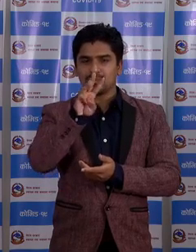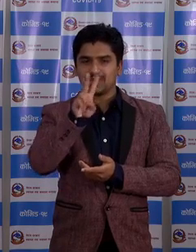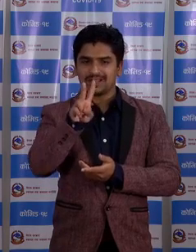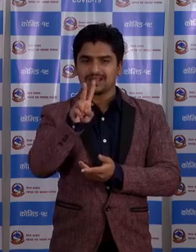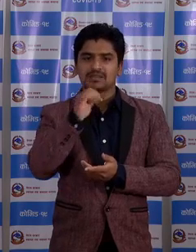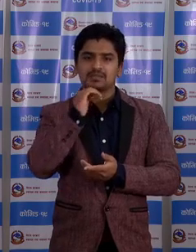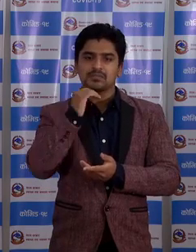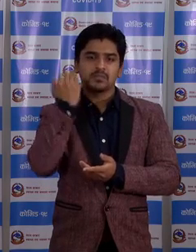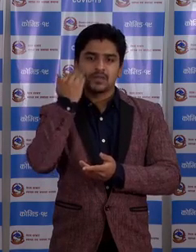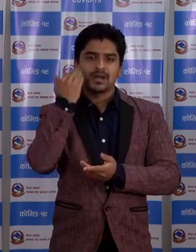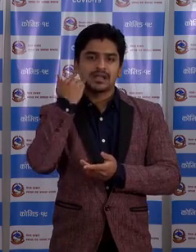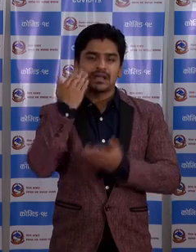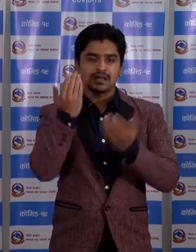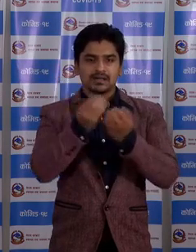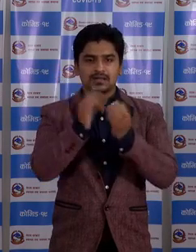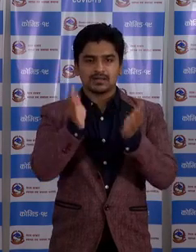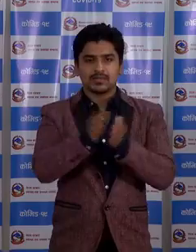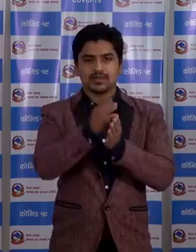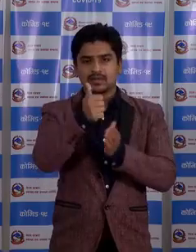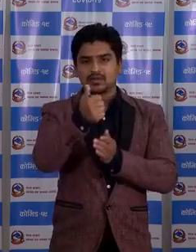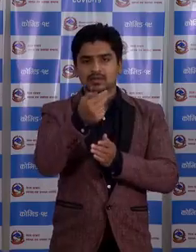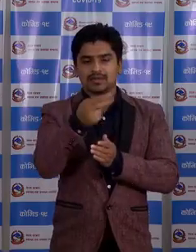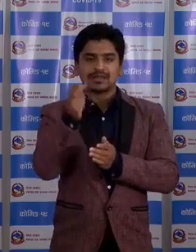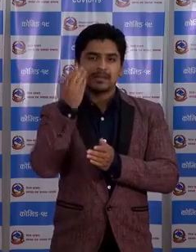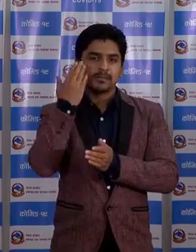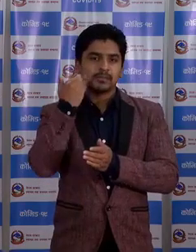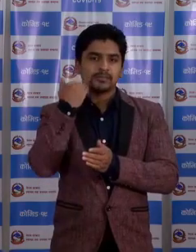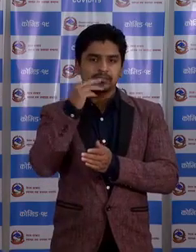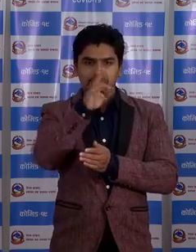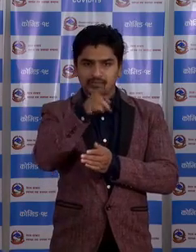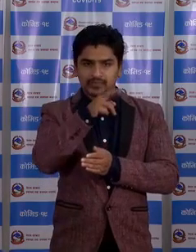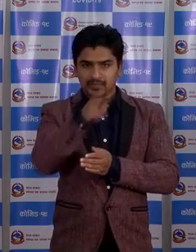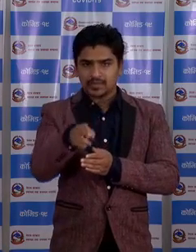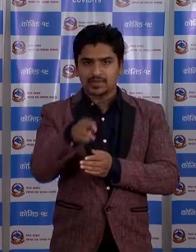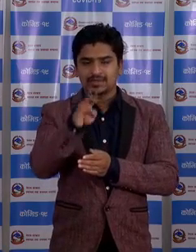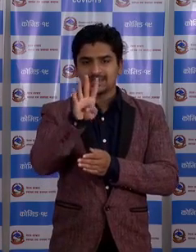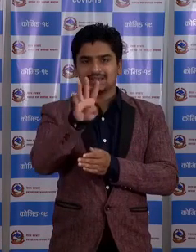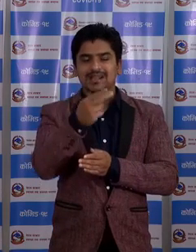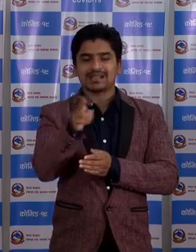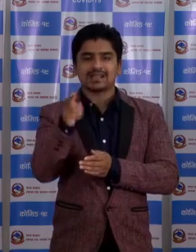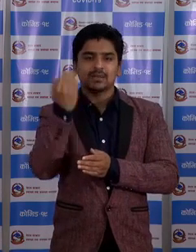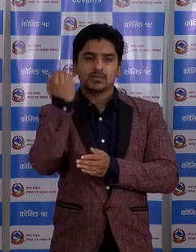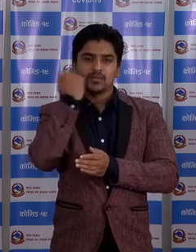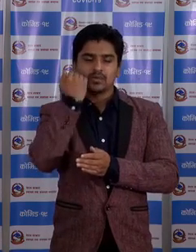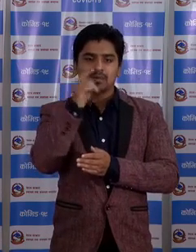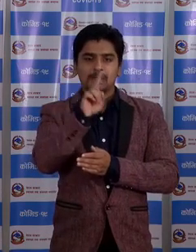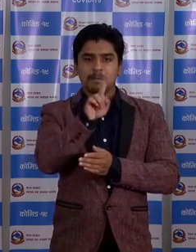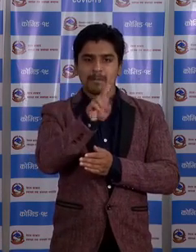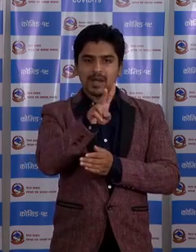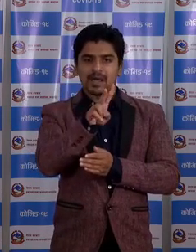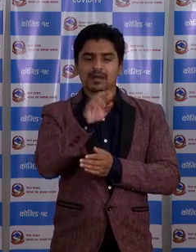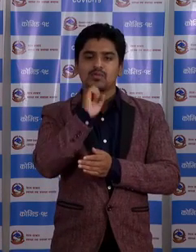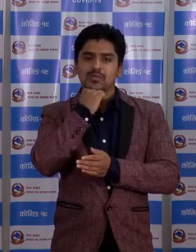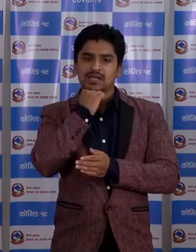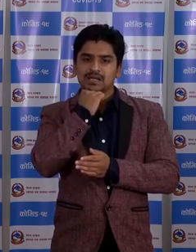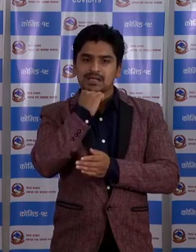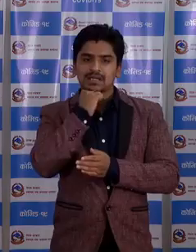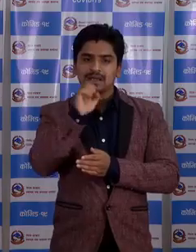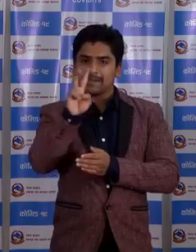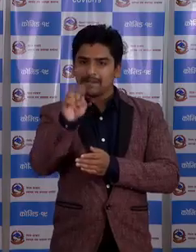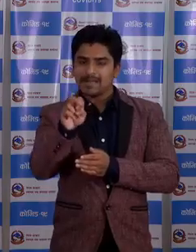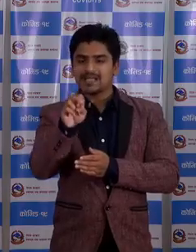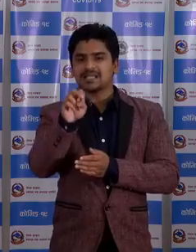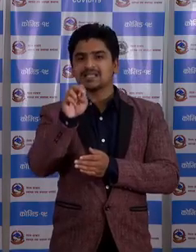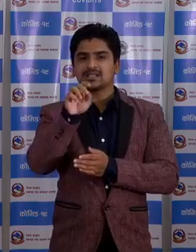गरी 6 जाना फिमेल हरू रो 4 जाना पुरूस हरू 12 वर्शय बालक 20